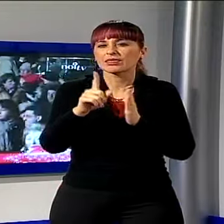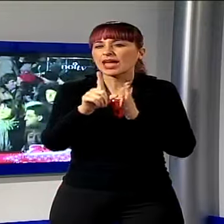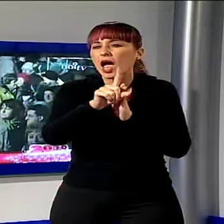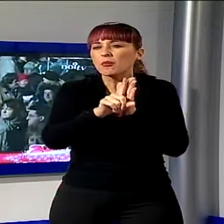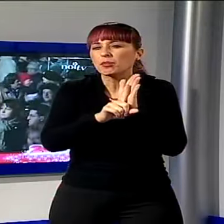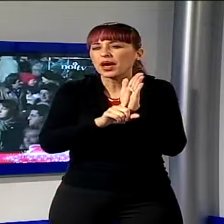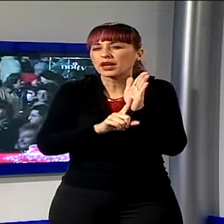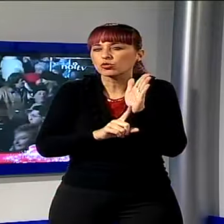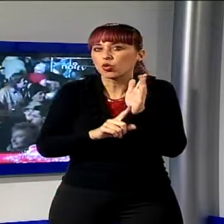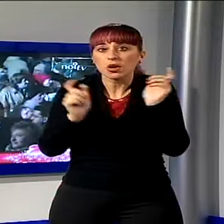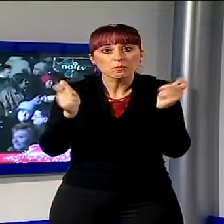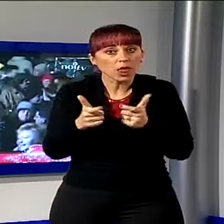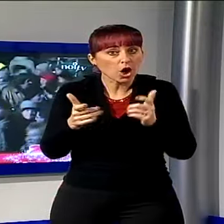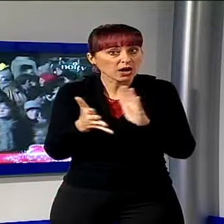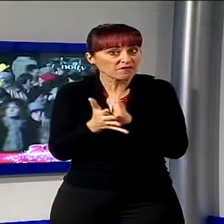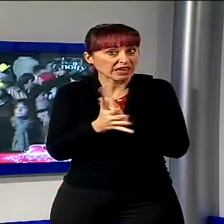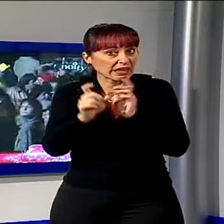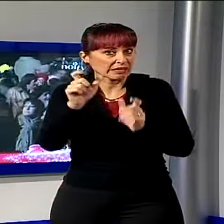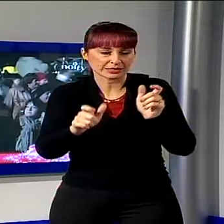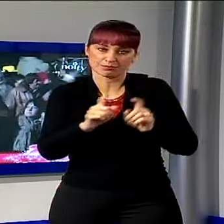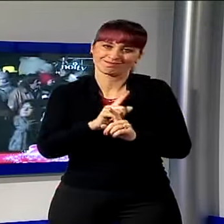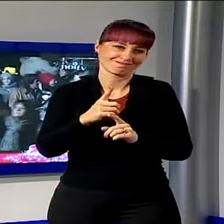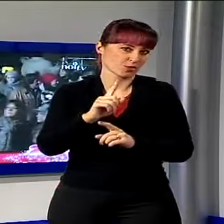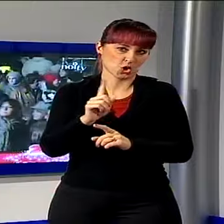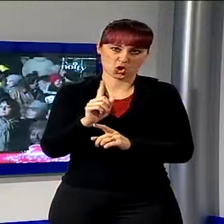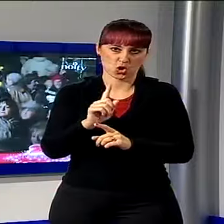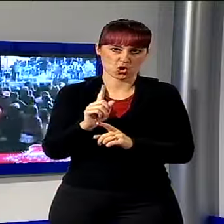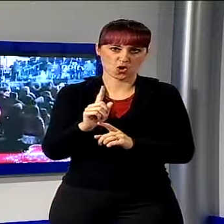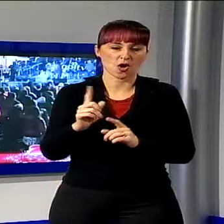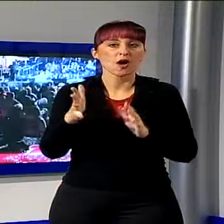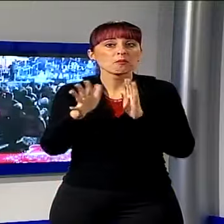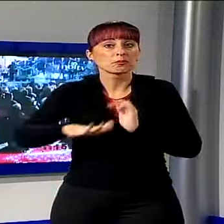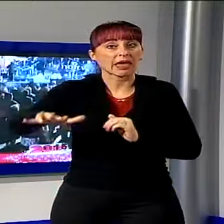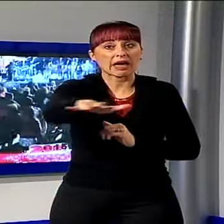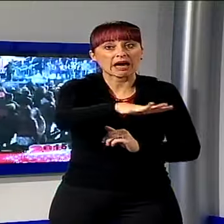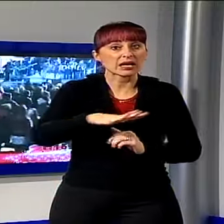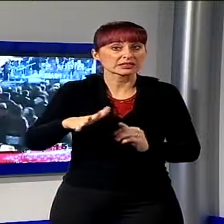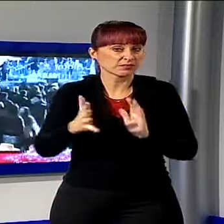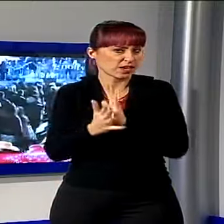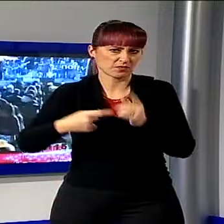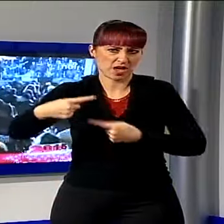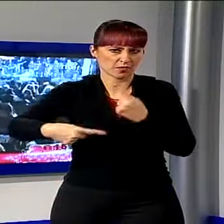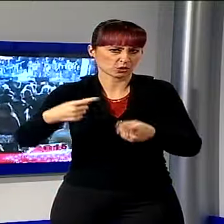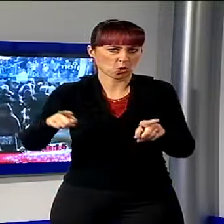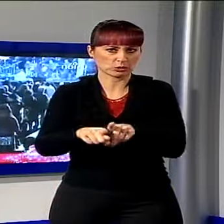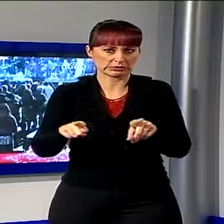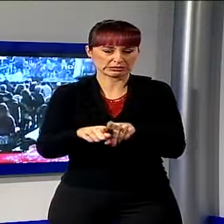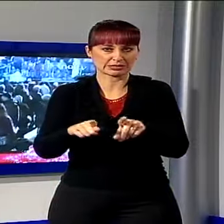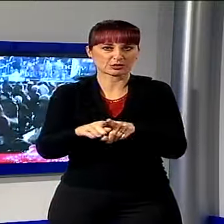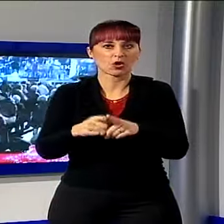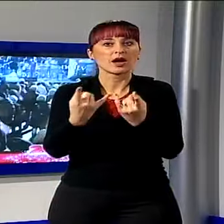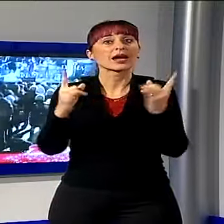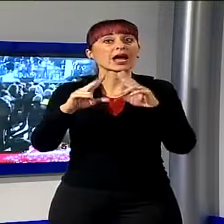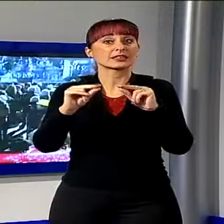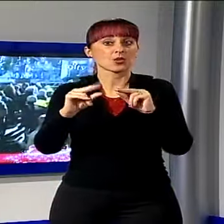hanno frenato solo in parte le molte feste organizzate nelle varie piazze della provincia di Lucca. Cominciamo da Castelnuovo Garfagnana